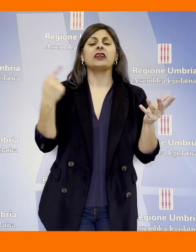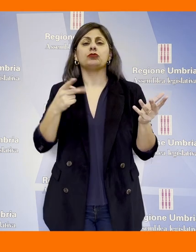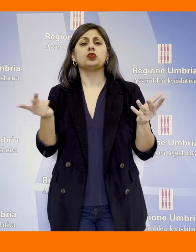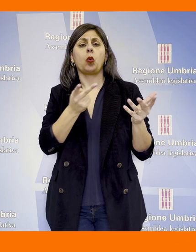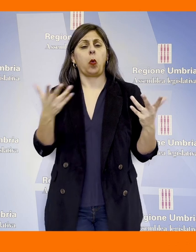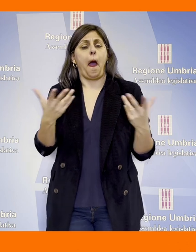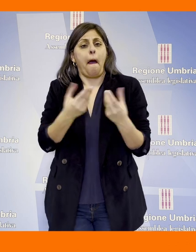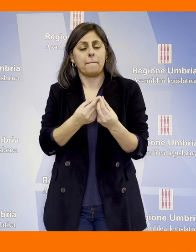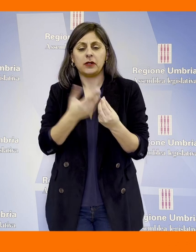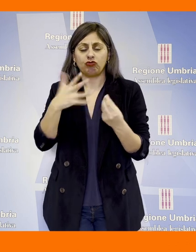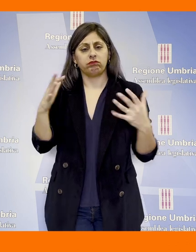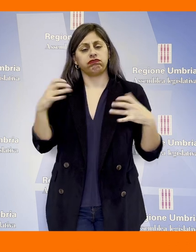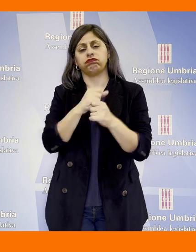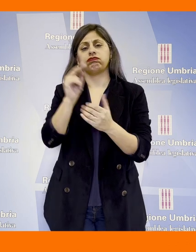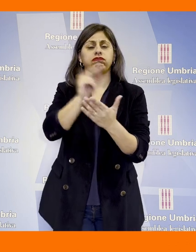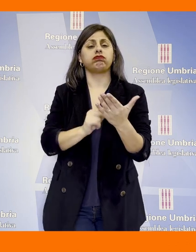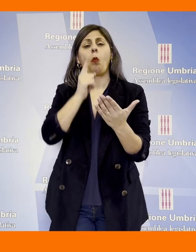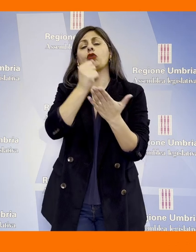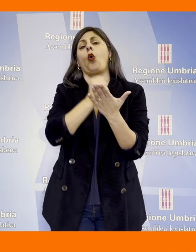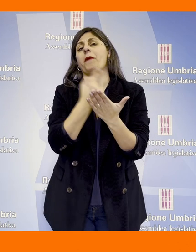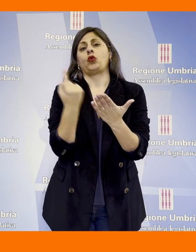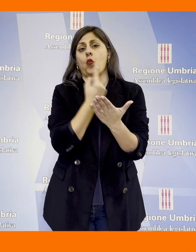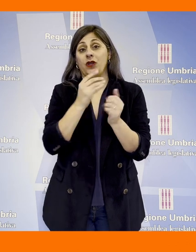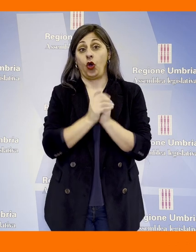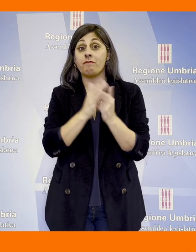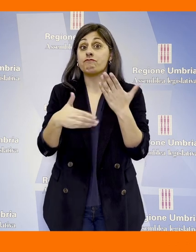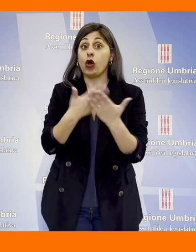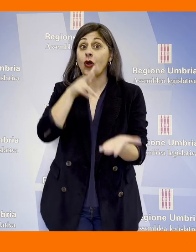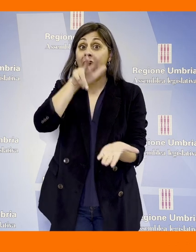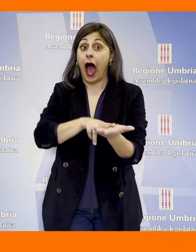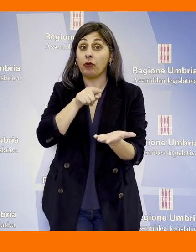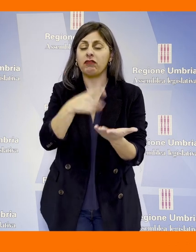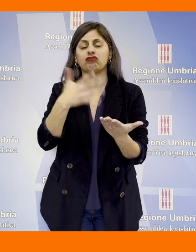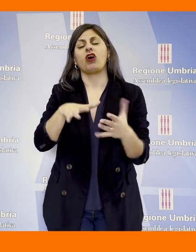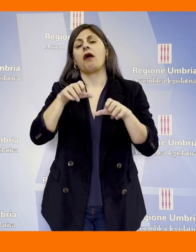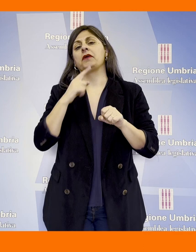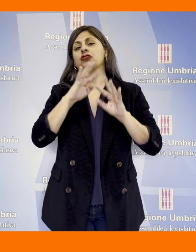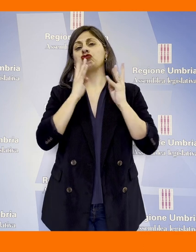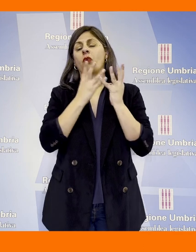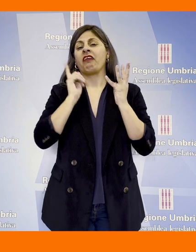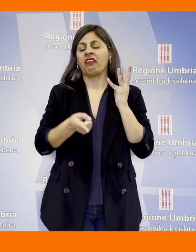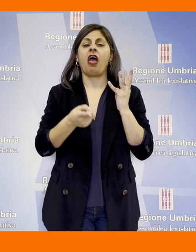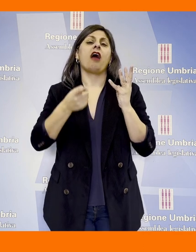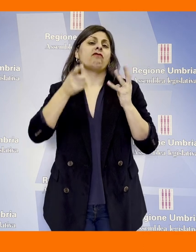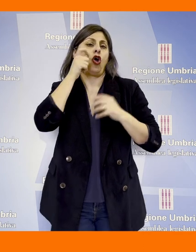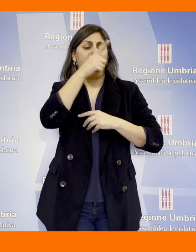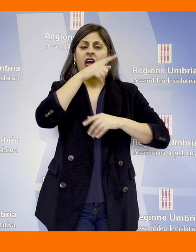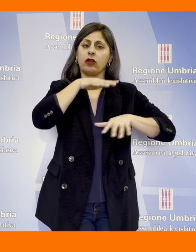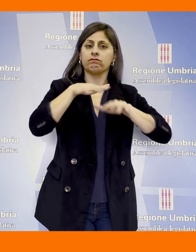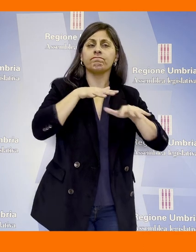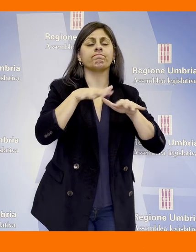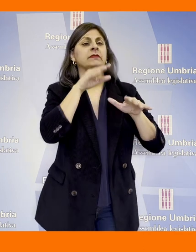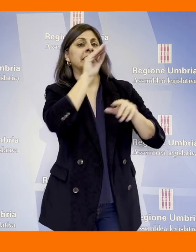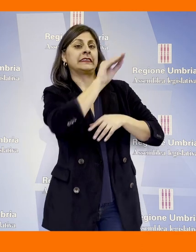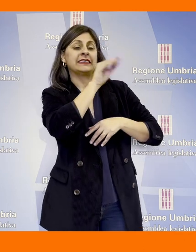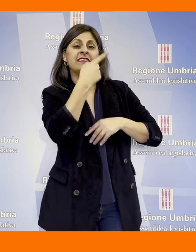maggioranza e di opposizione che sono state sintetizzate in un unico documento. La mozione approvata impegna la Giunta regionale ad attivarsi presso il Governo